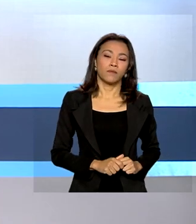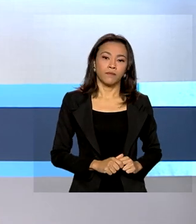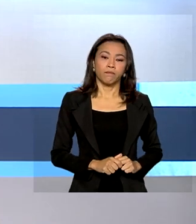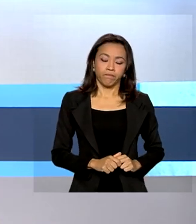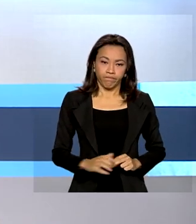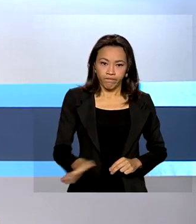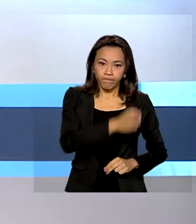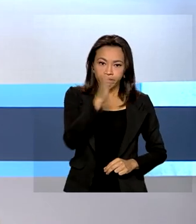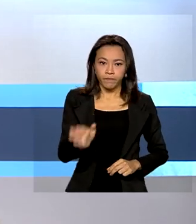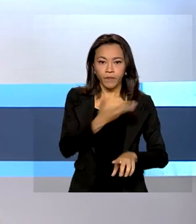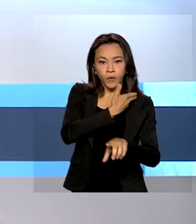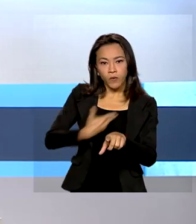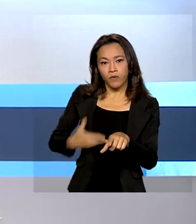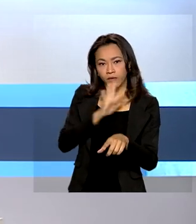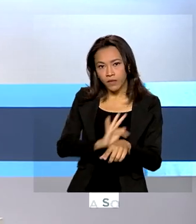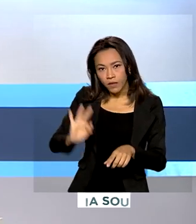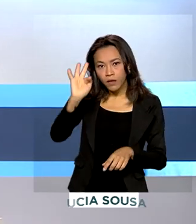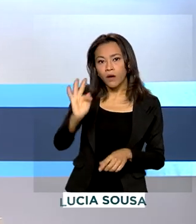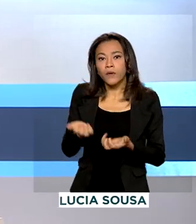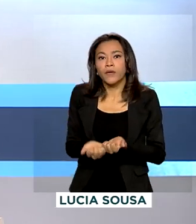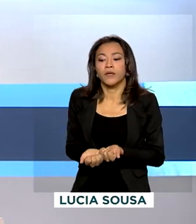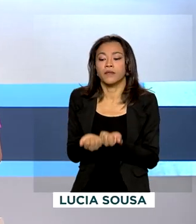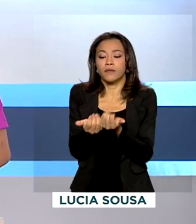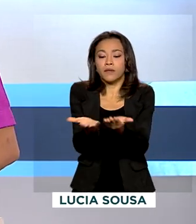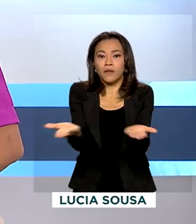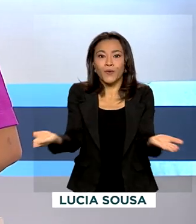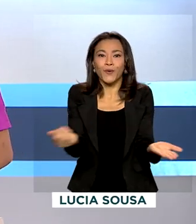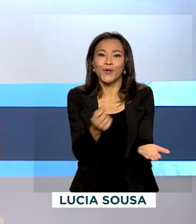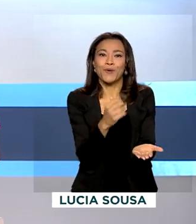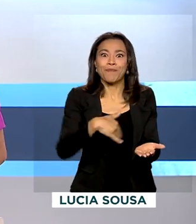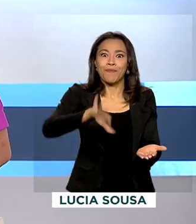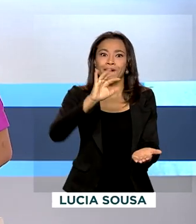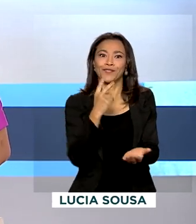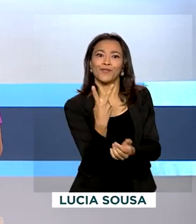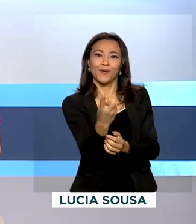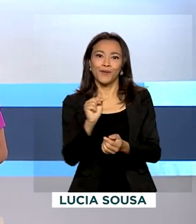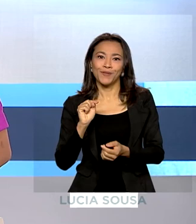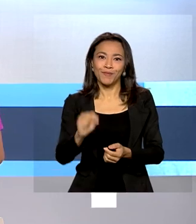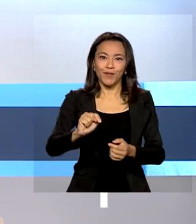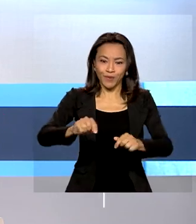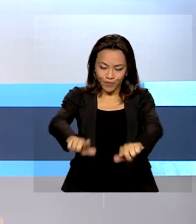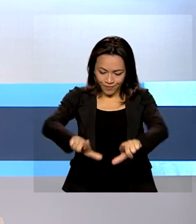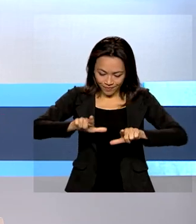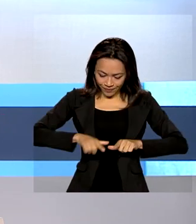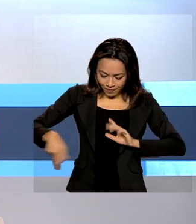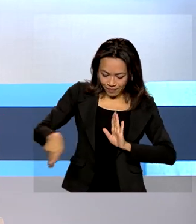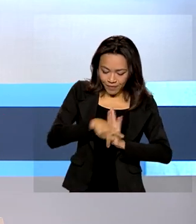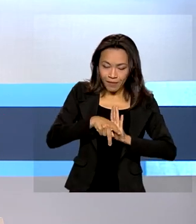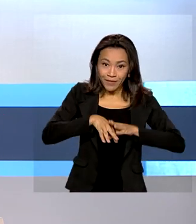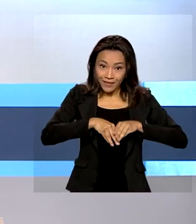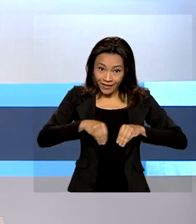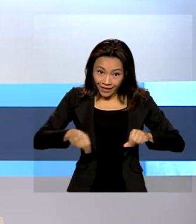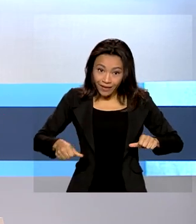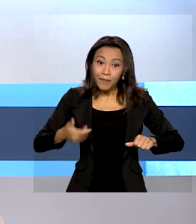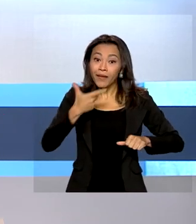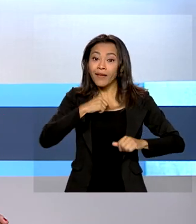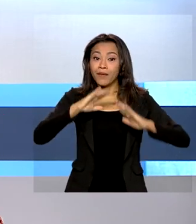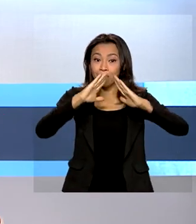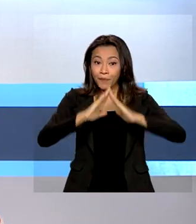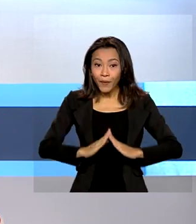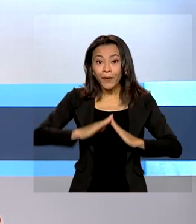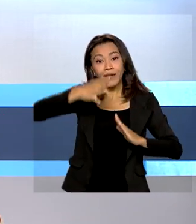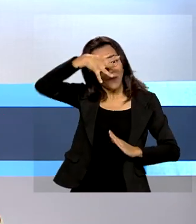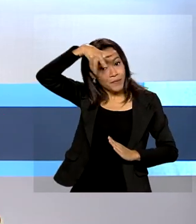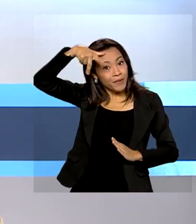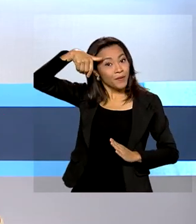O governo federal entregou mais de 2 mil títulos de terra a agricultores do assentamento Itamaraty, em Mato Grosso do Sul.